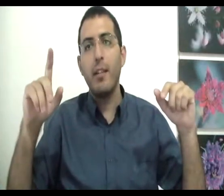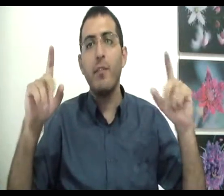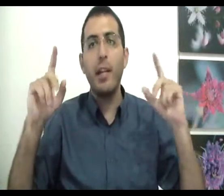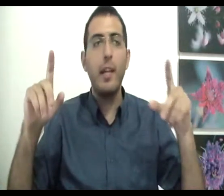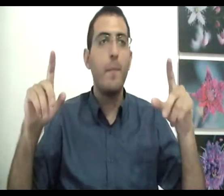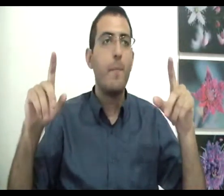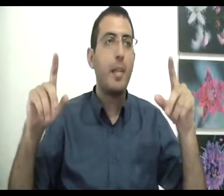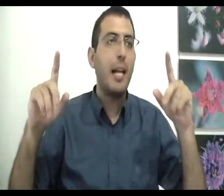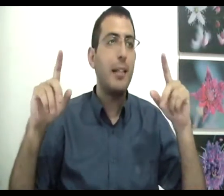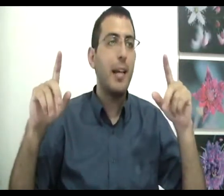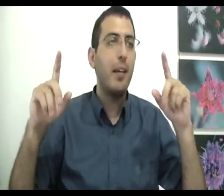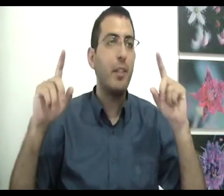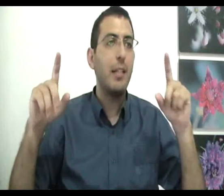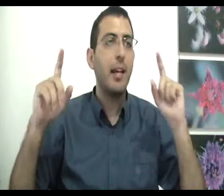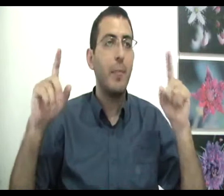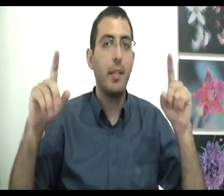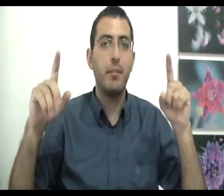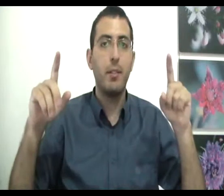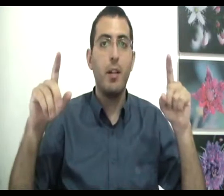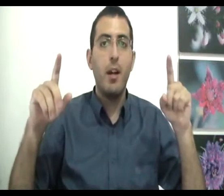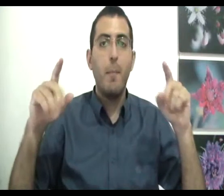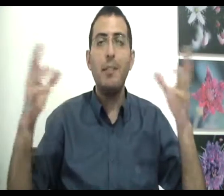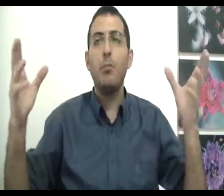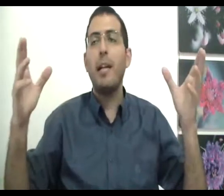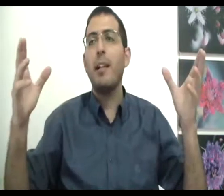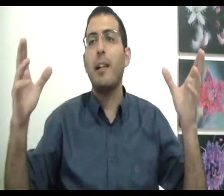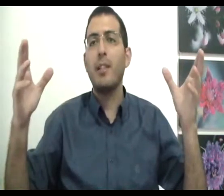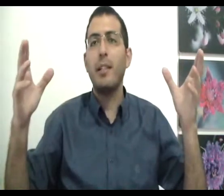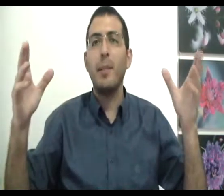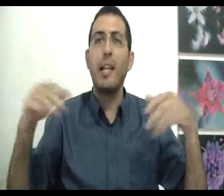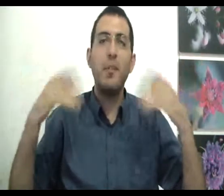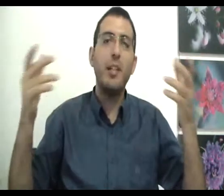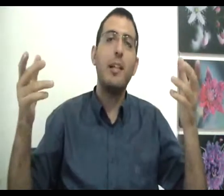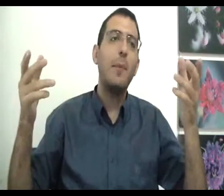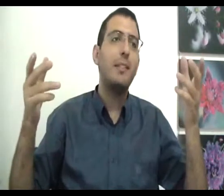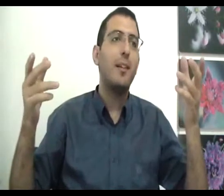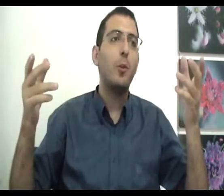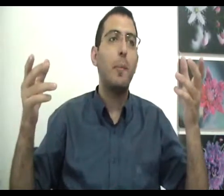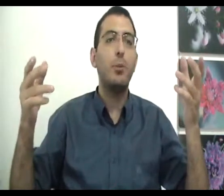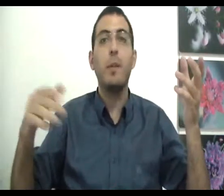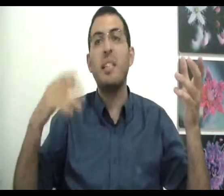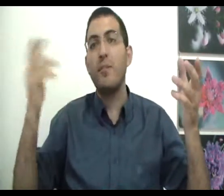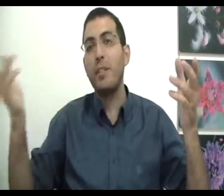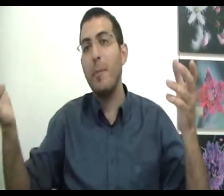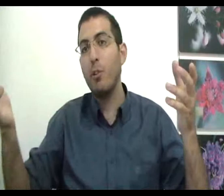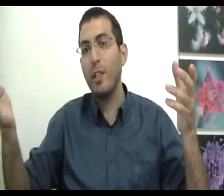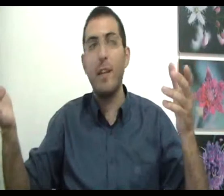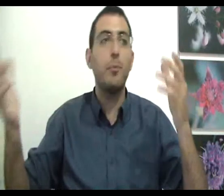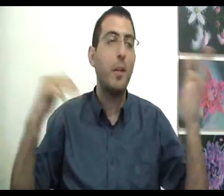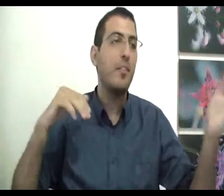והיא על ידי הבנת האמת מה זאת אומרת על ידי הבנת האמת? כי גם הבנת האמת זה תלוי במשהו אם אתה מבין את האמת טוב לך ואם אתה לא מבין